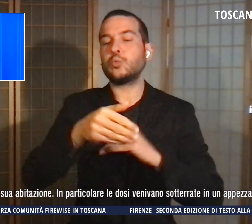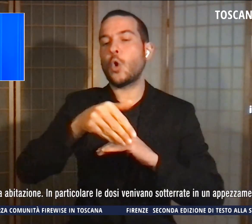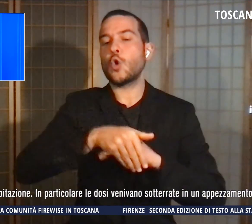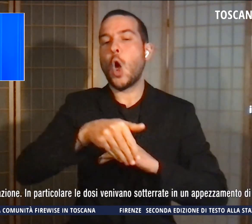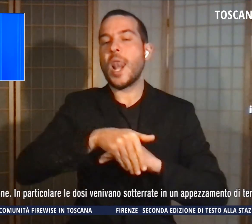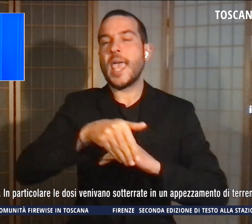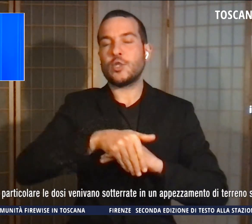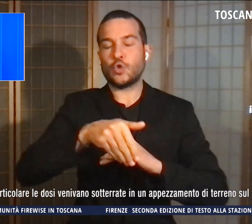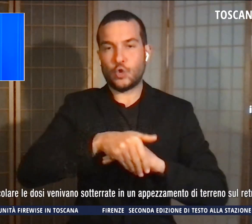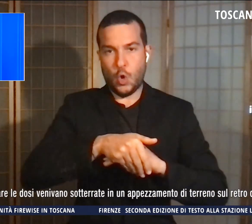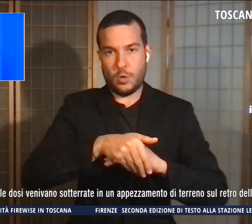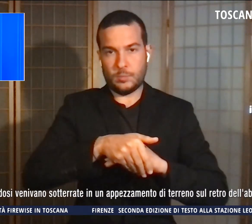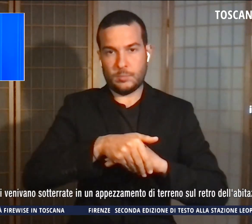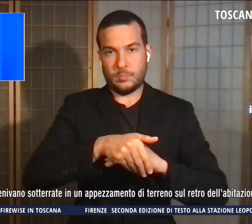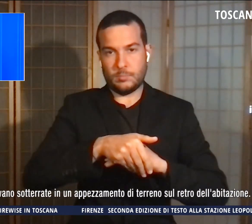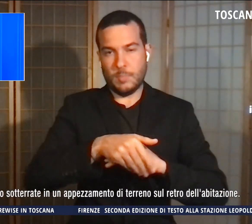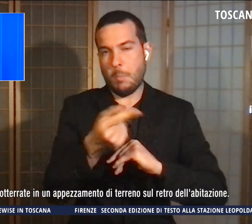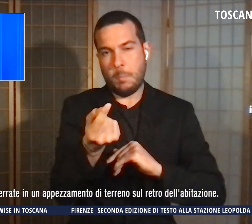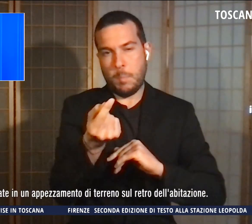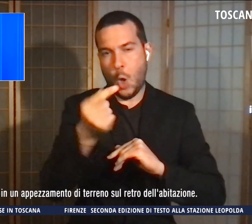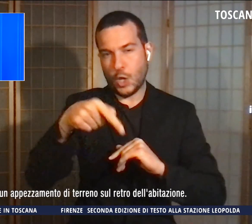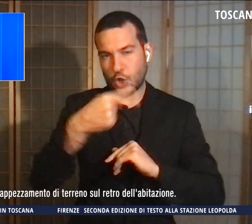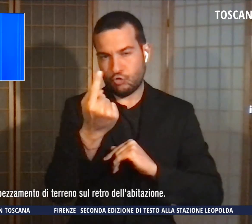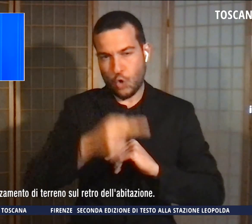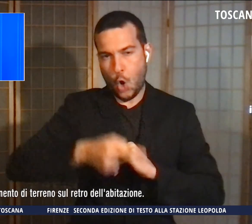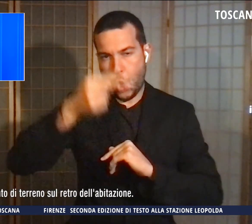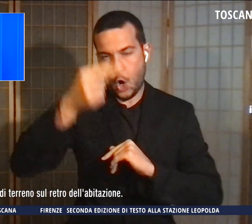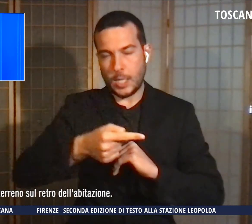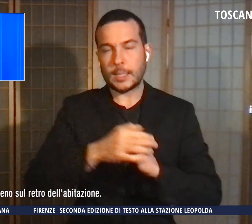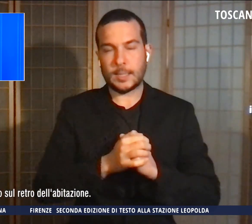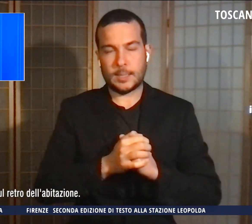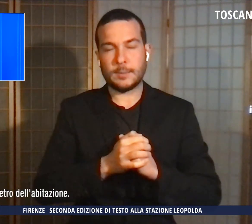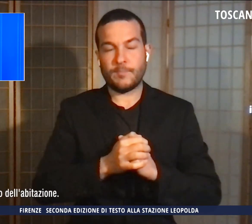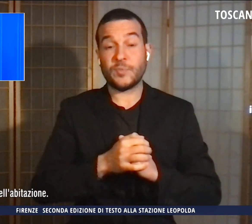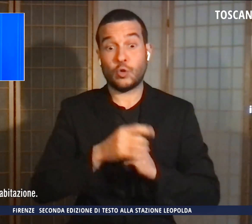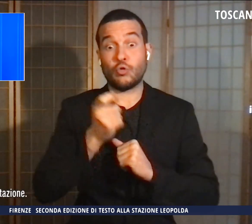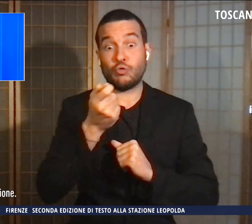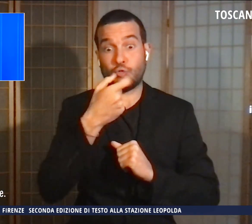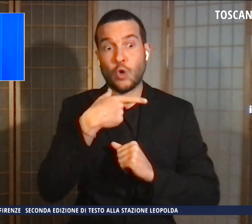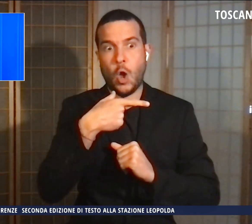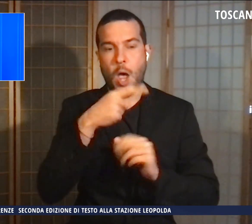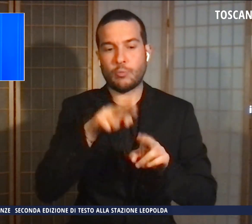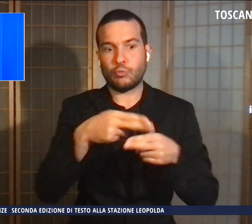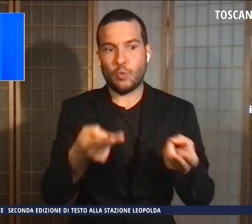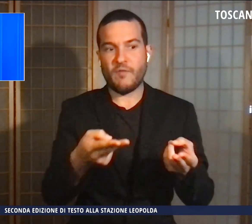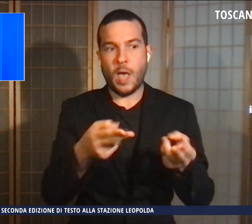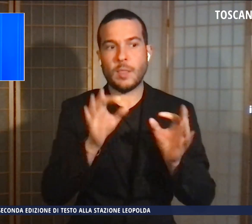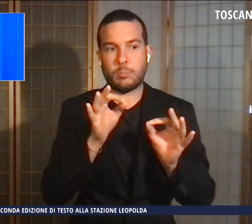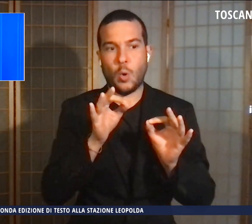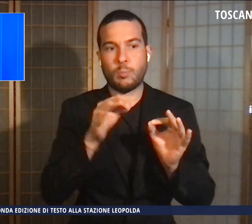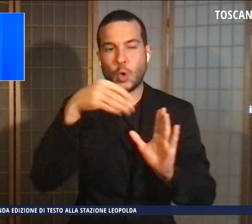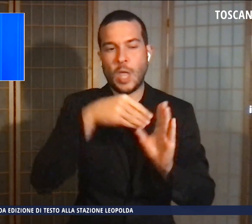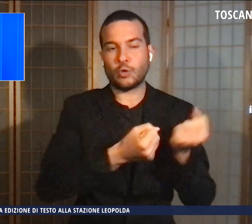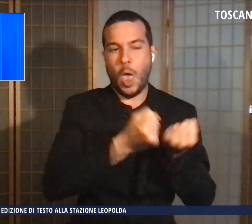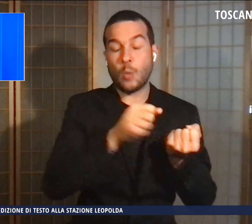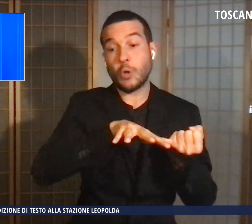per brevi giorni. Parte della droga è stata trovata proprio su una di queste auto, il resto insieme ai contanti nella